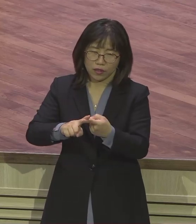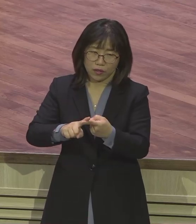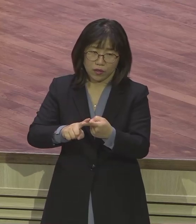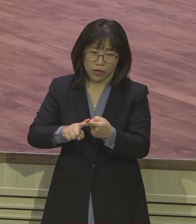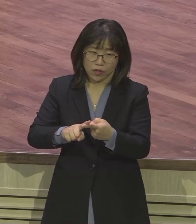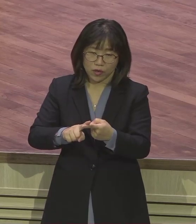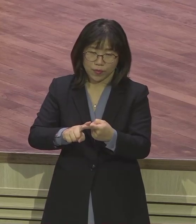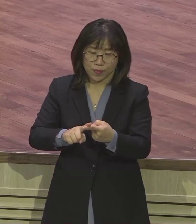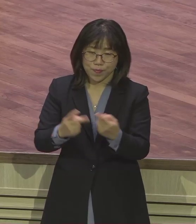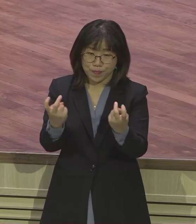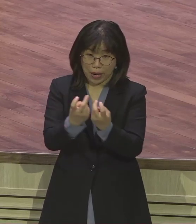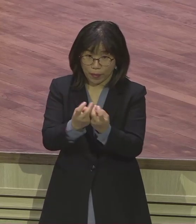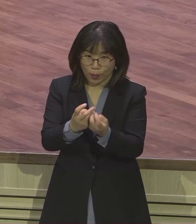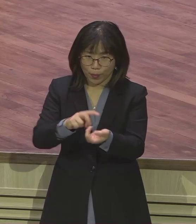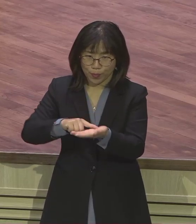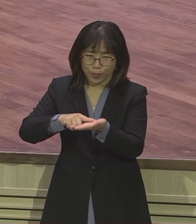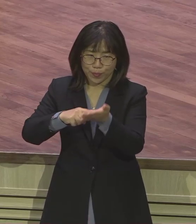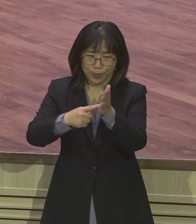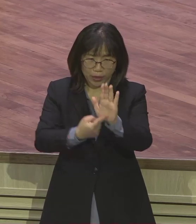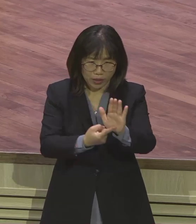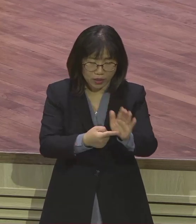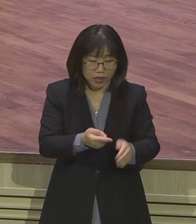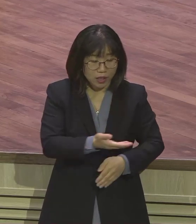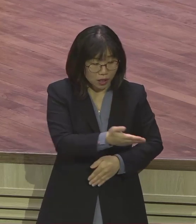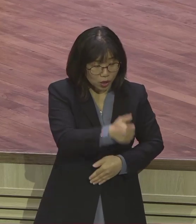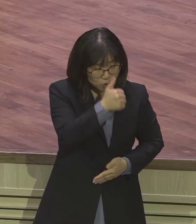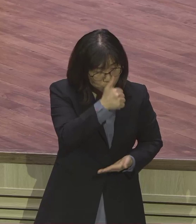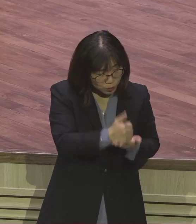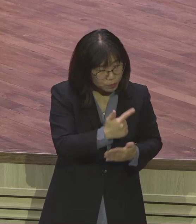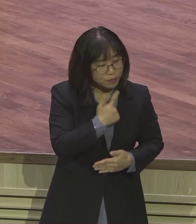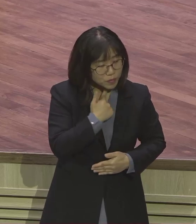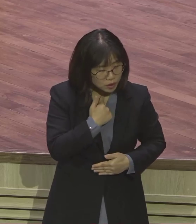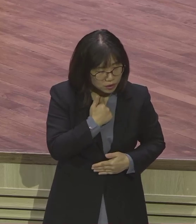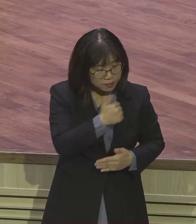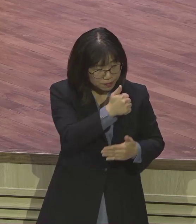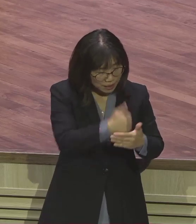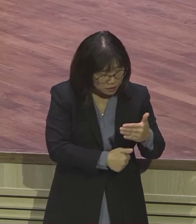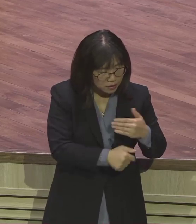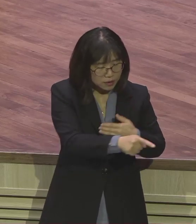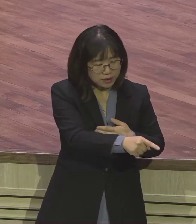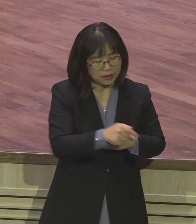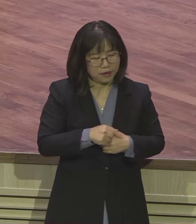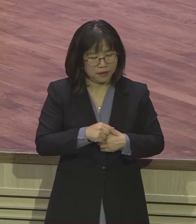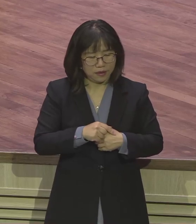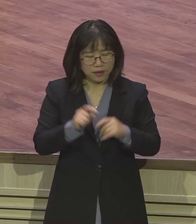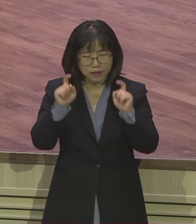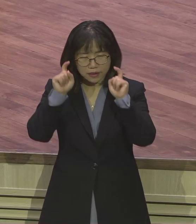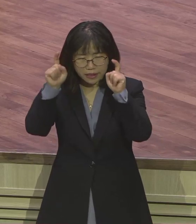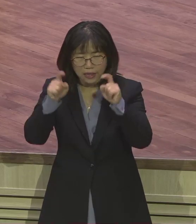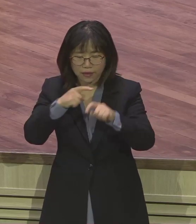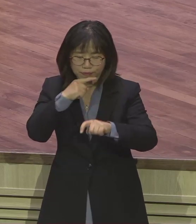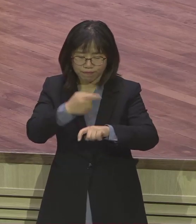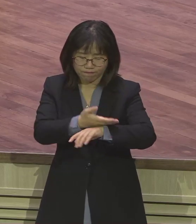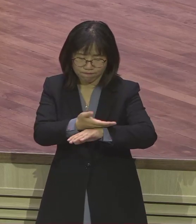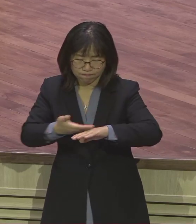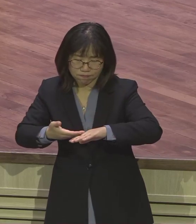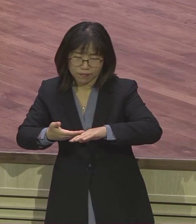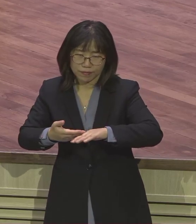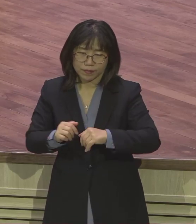그러니까 범죄한 인간에게 장식의 3장 20일 때 짐승을 잡아서 가죽옷을 입혔어요. 가죽옷을 입을 때 그